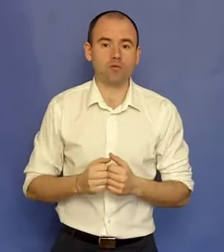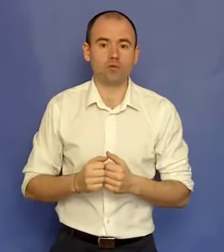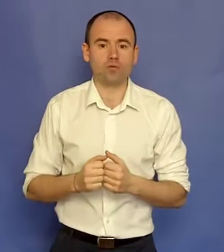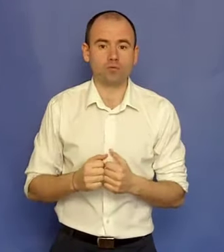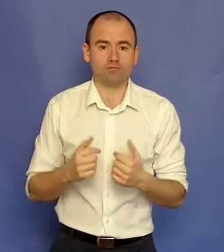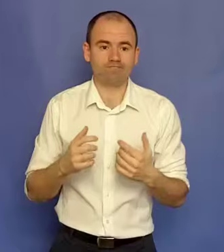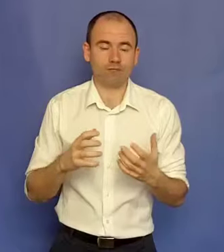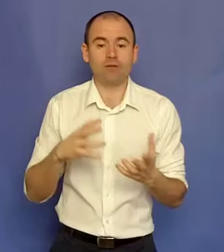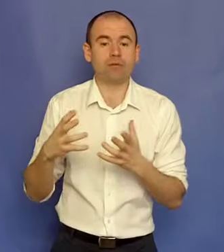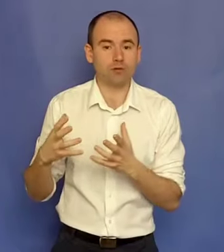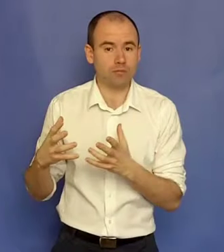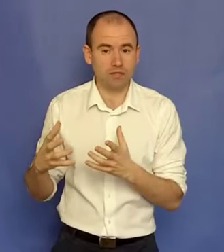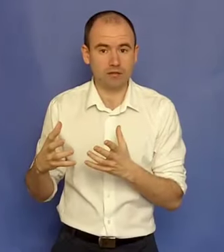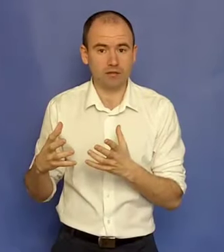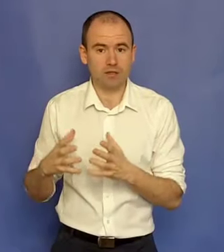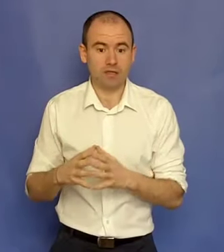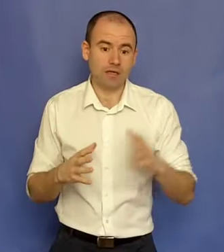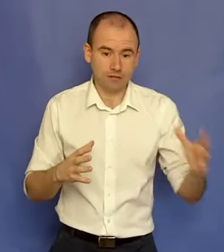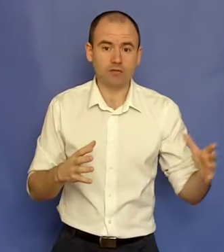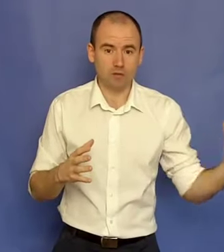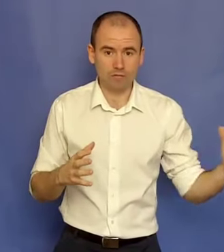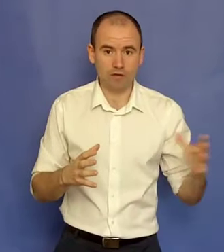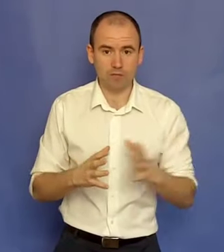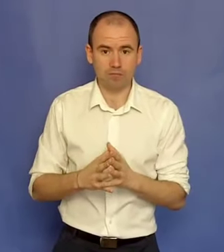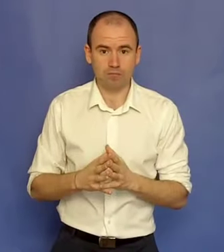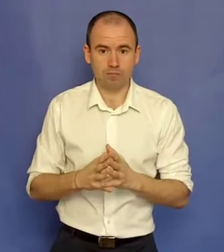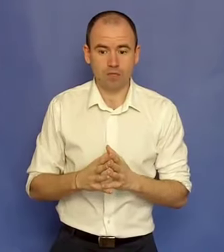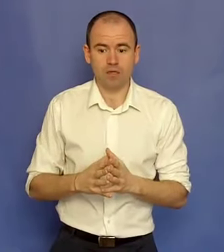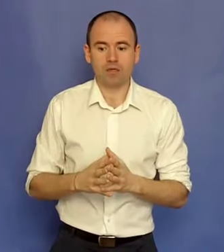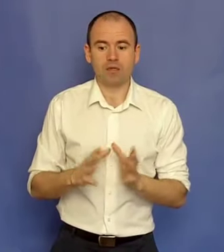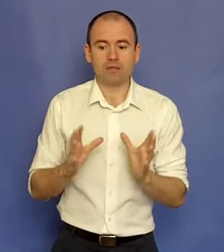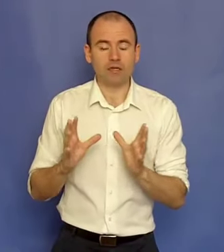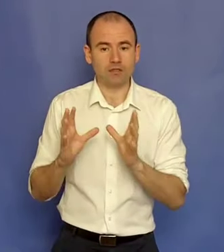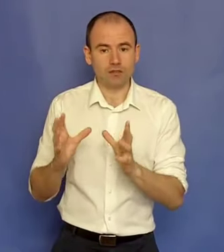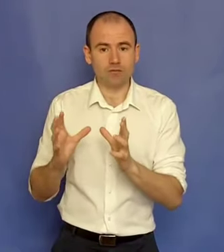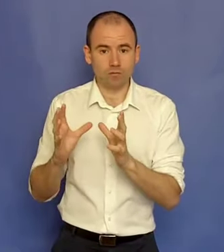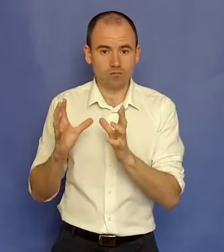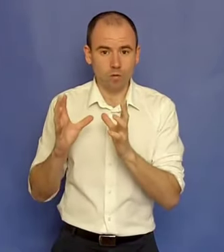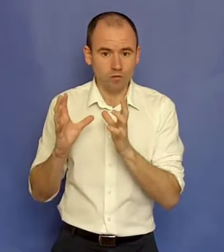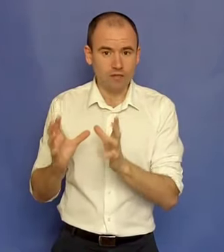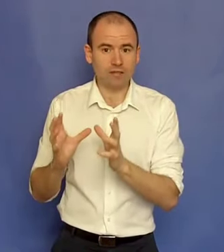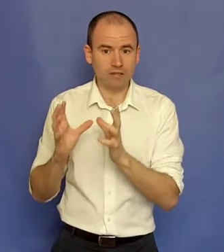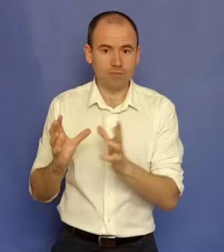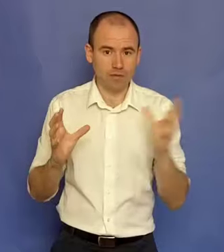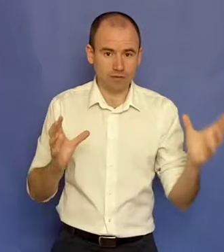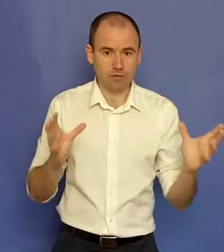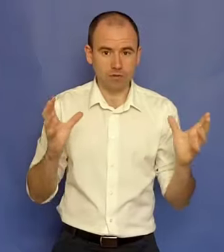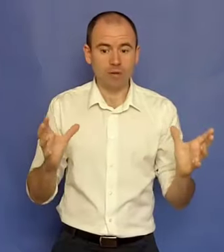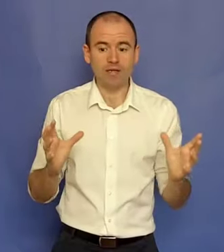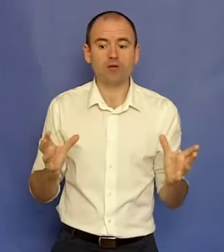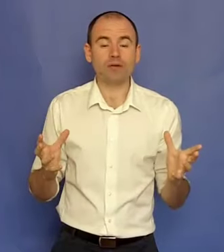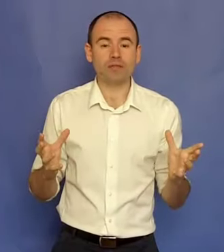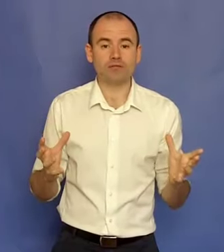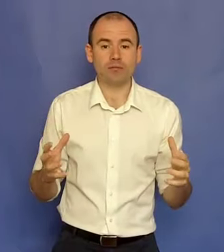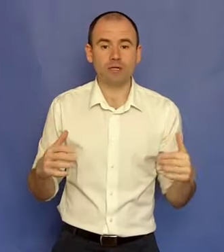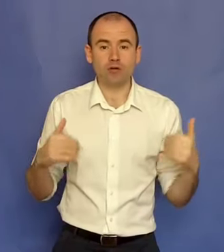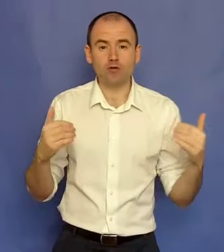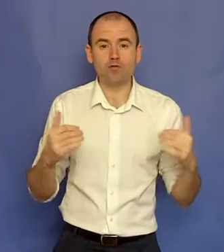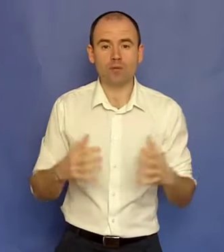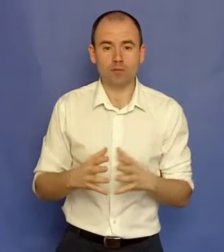ce avem noi în minte. Iar sexul, la fel. Însă aceste cuvinte simple, sexul și banii, înglobează, de fapt, lucruri mult mai